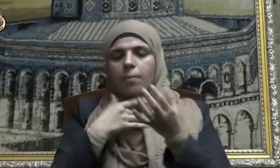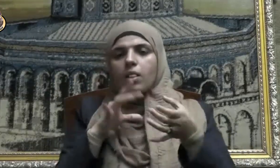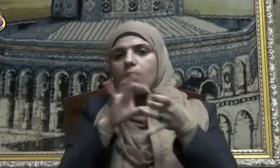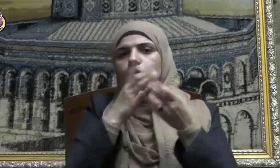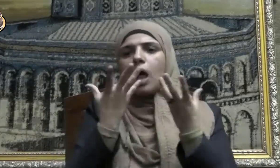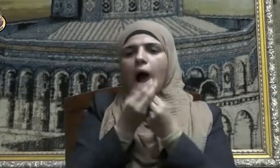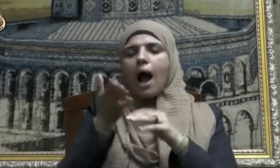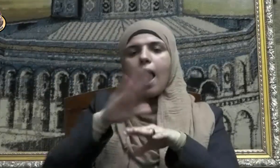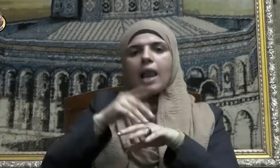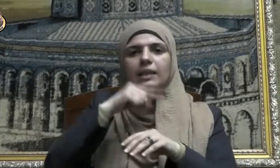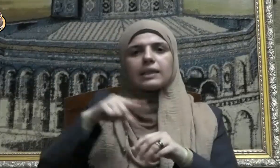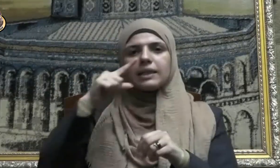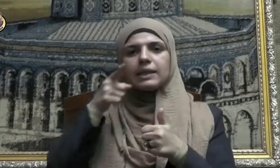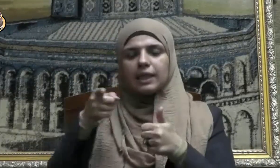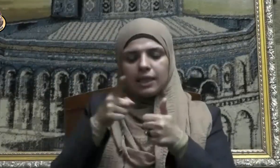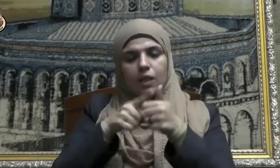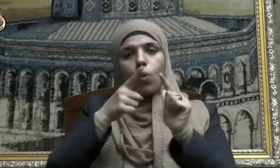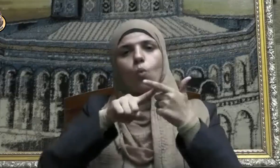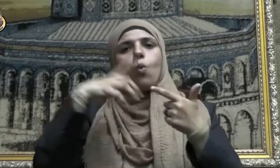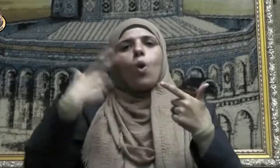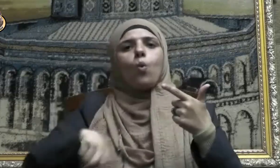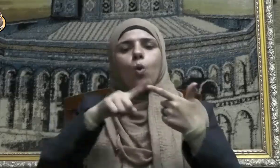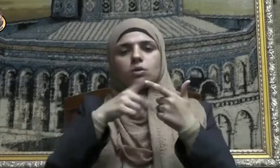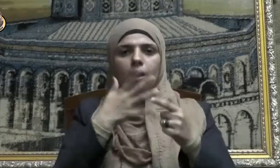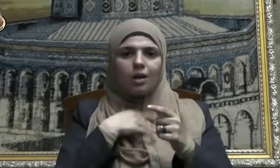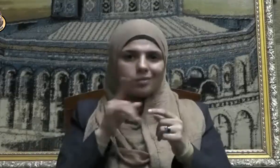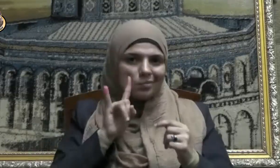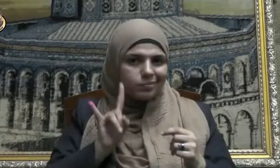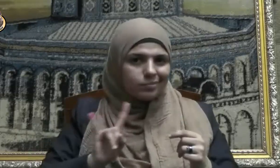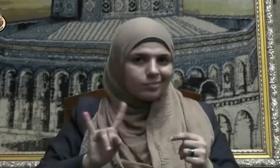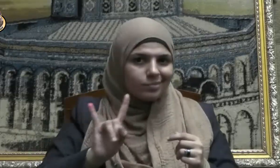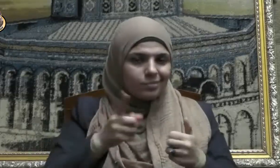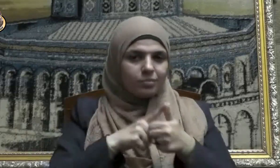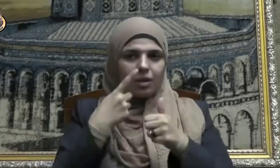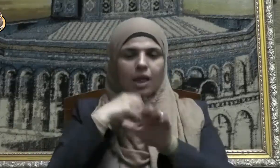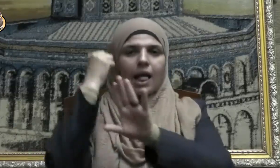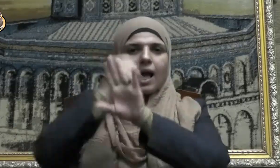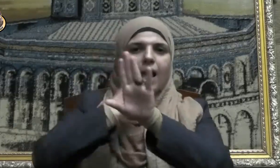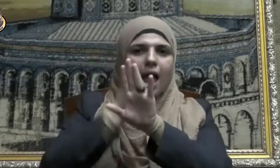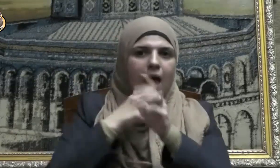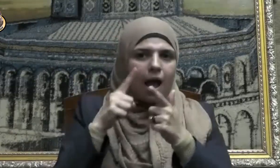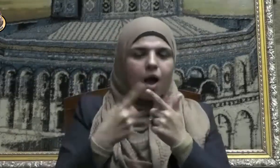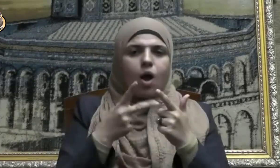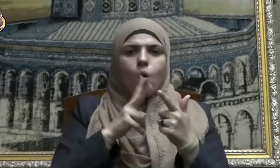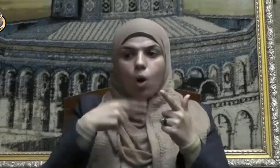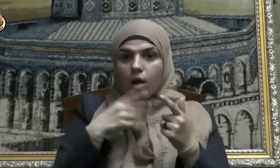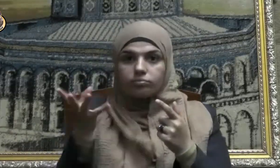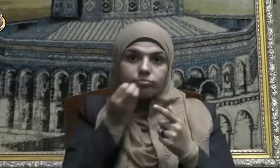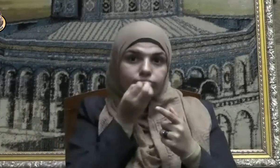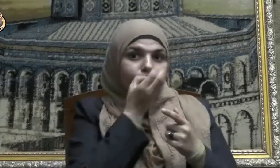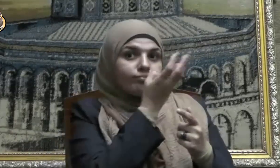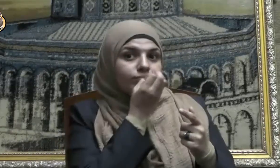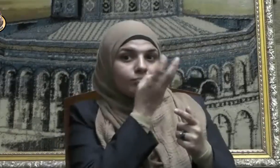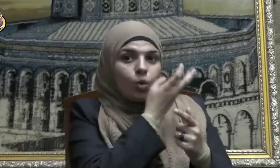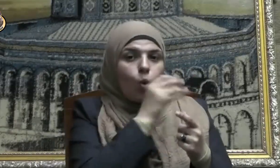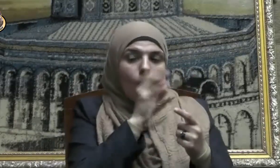الدين والوطن بالتجسس والخيانة ونقل الأخبار والمعلومات